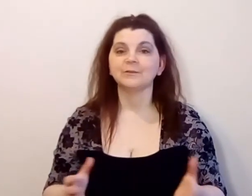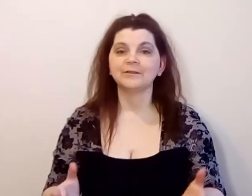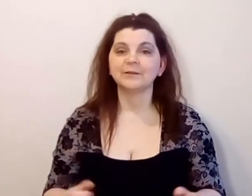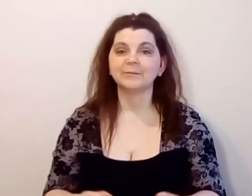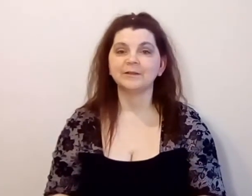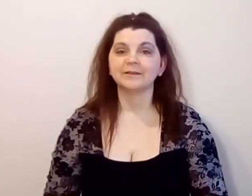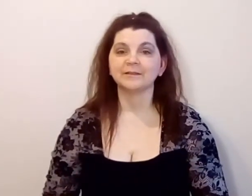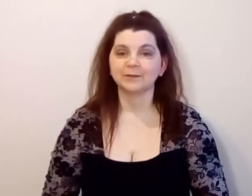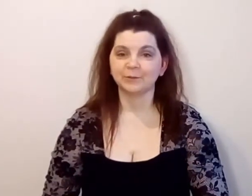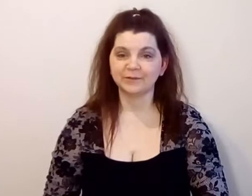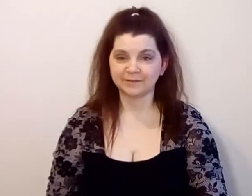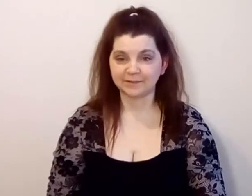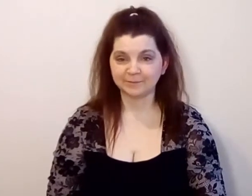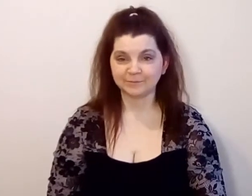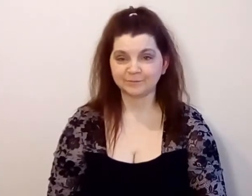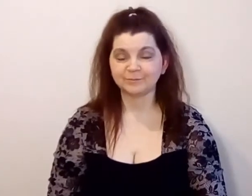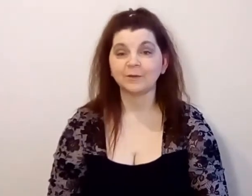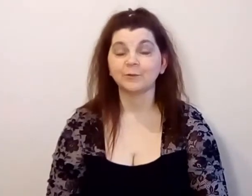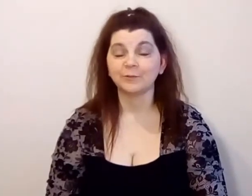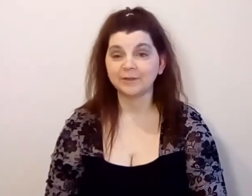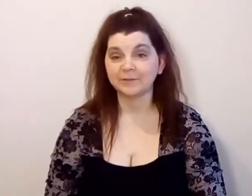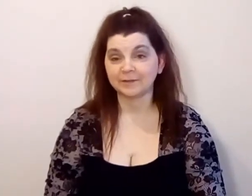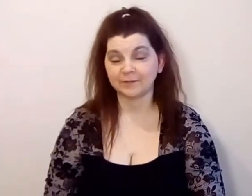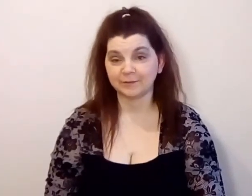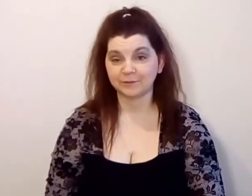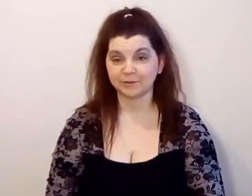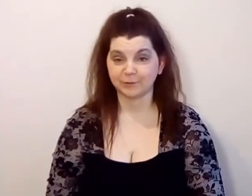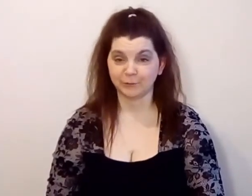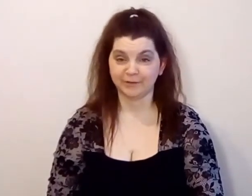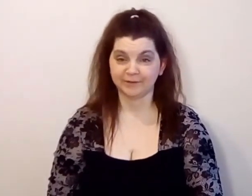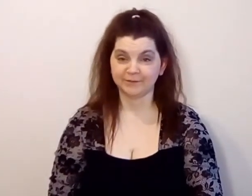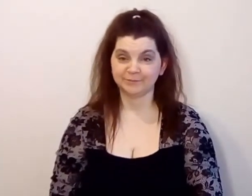Ну а с вами была Оксана Костина. Увидимся в следующих роликах. следует...